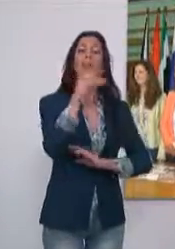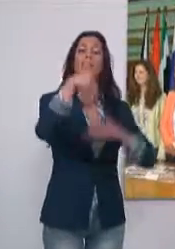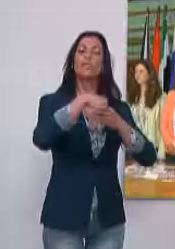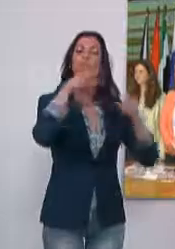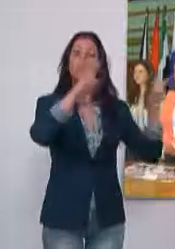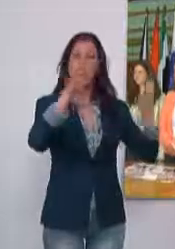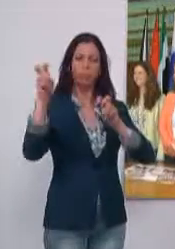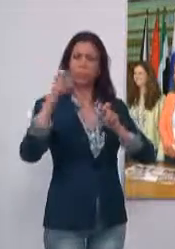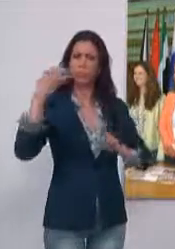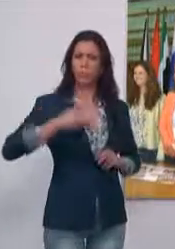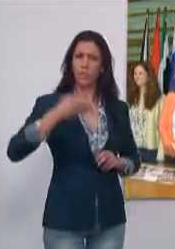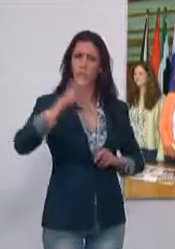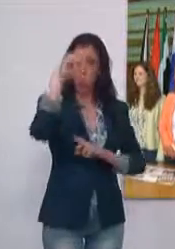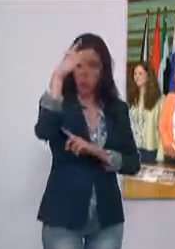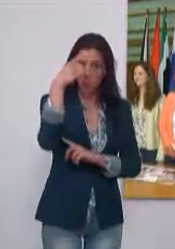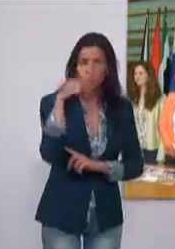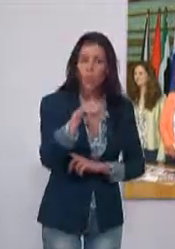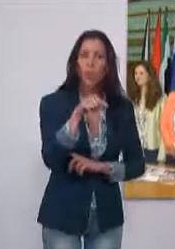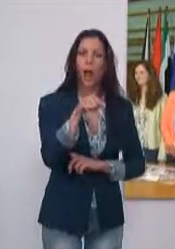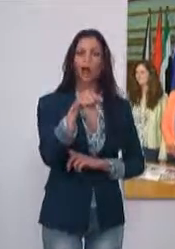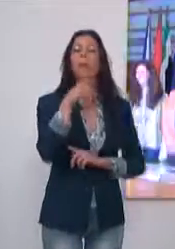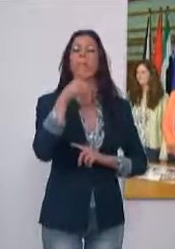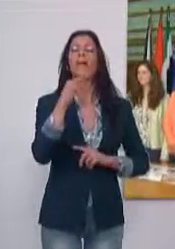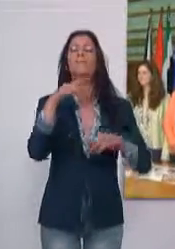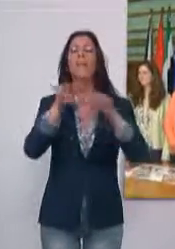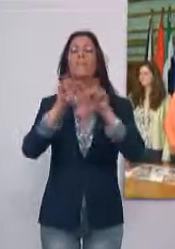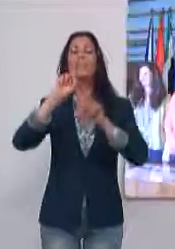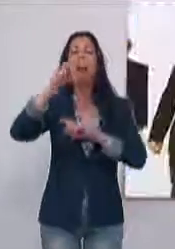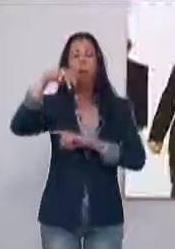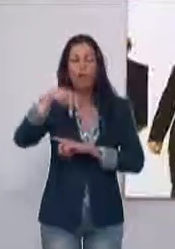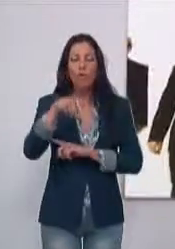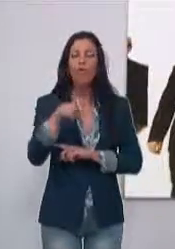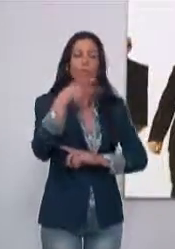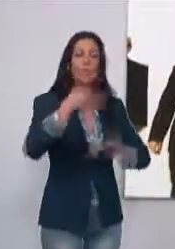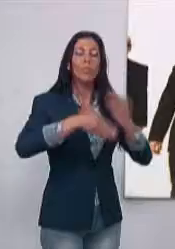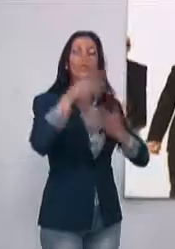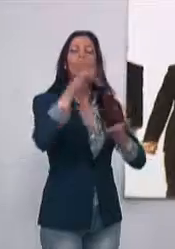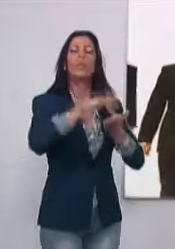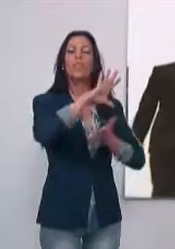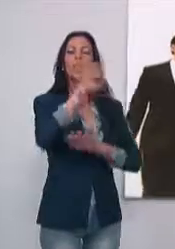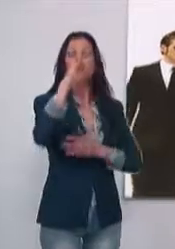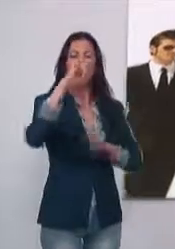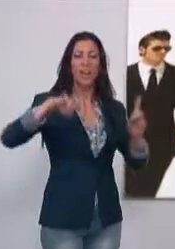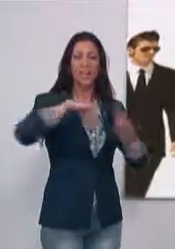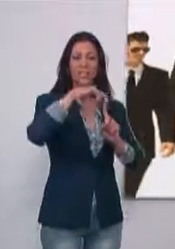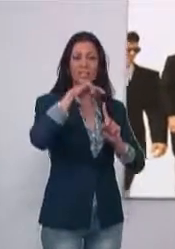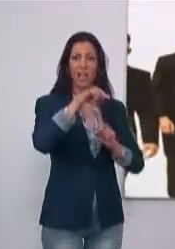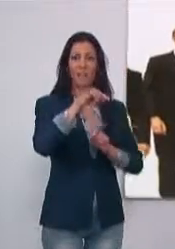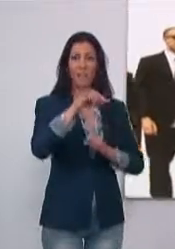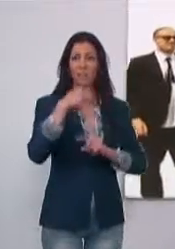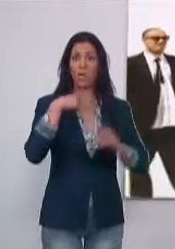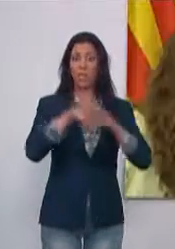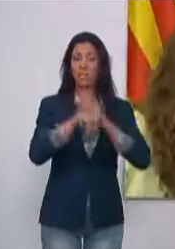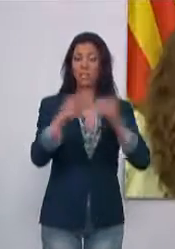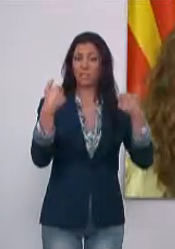concierto gratuito se enmarca dentro del capítulo de actos culturales que lleva a cabo la empresa Ron Montero por su 50